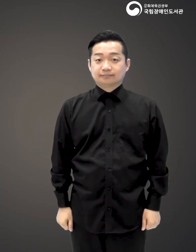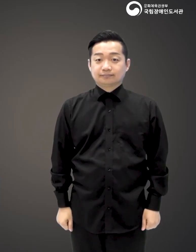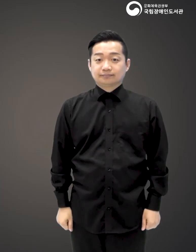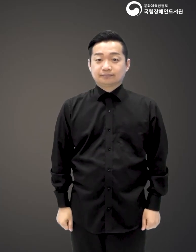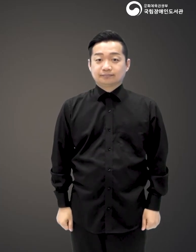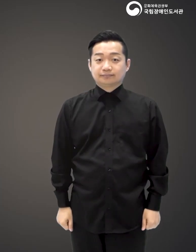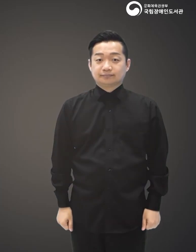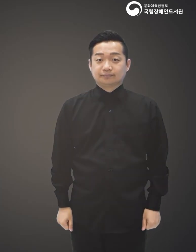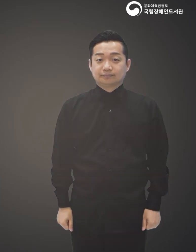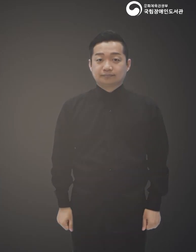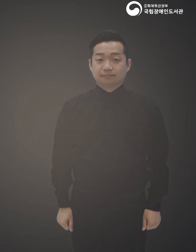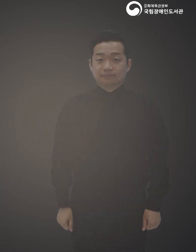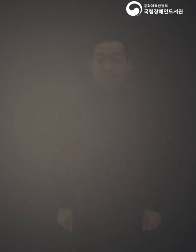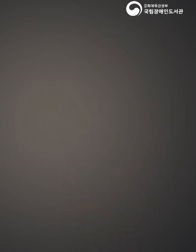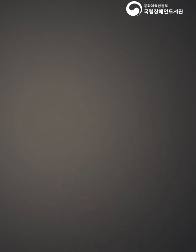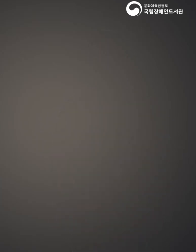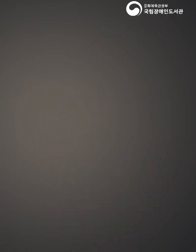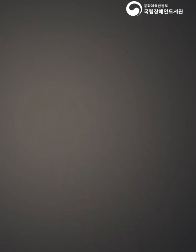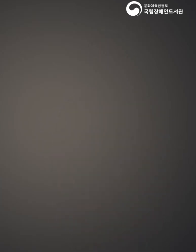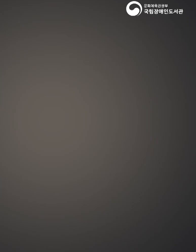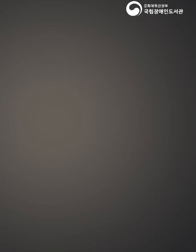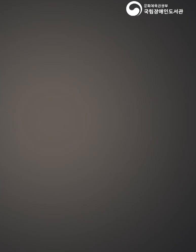출판사 공명